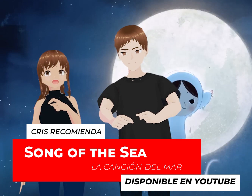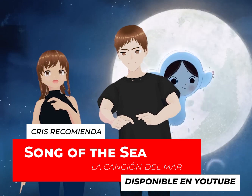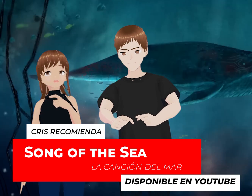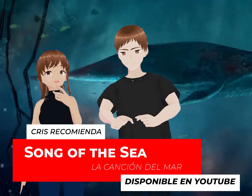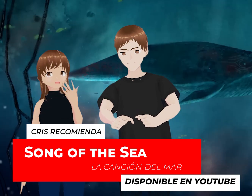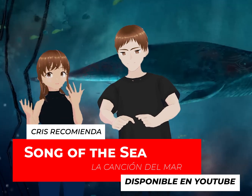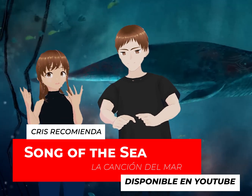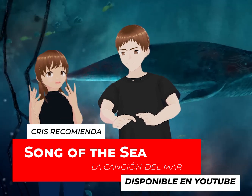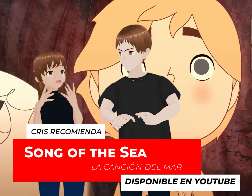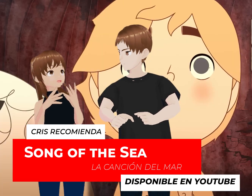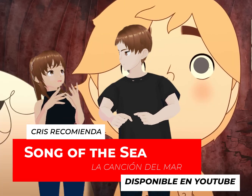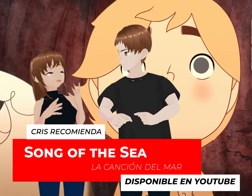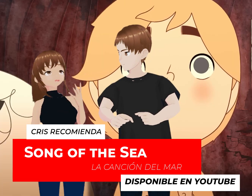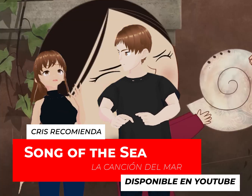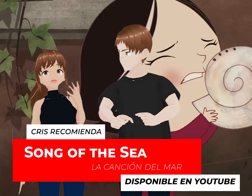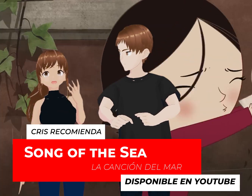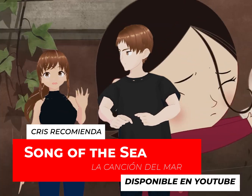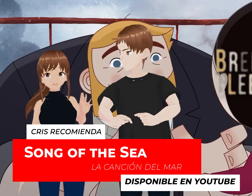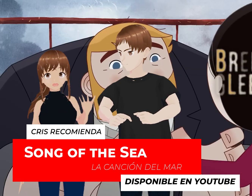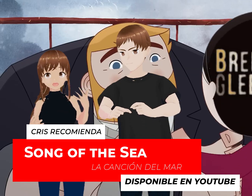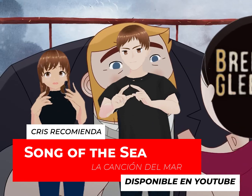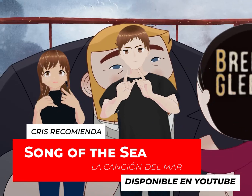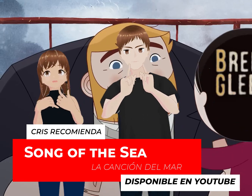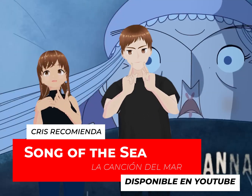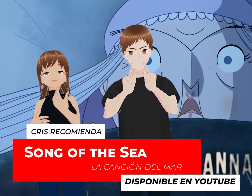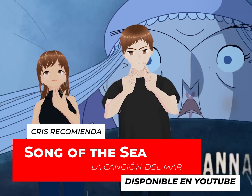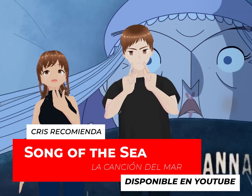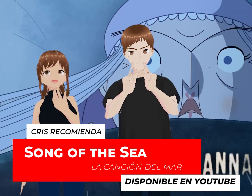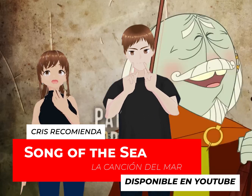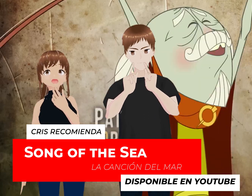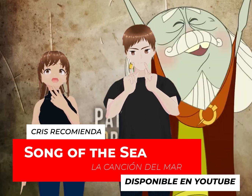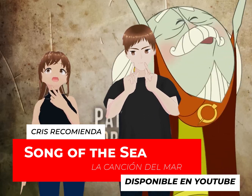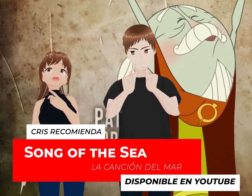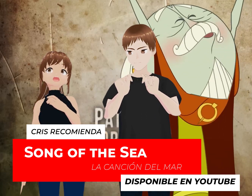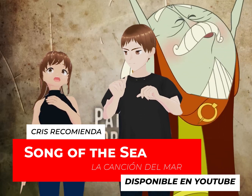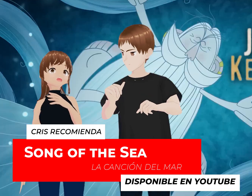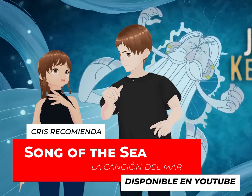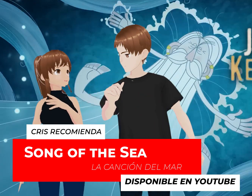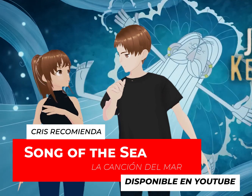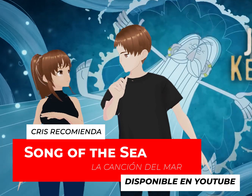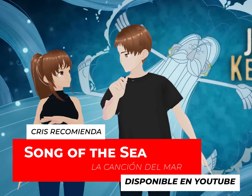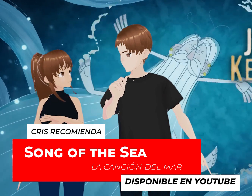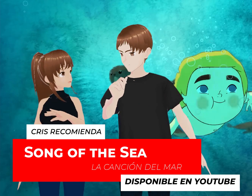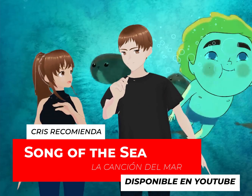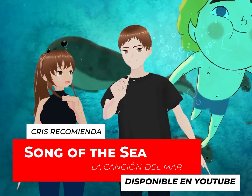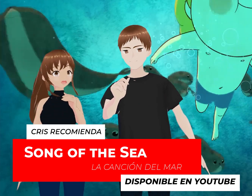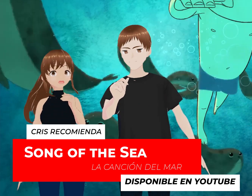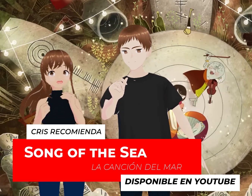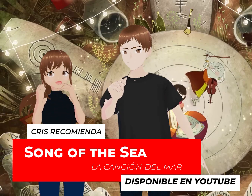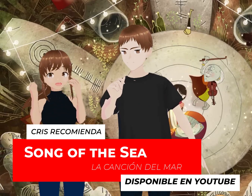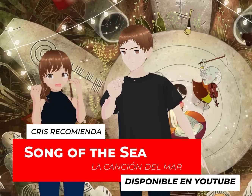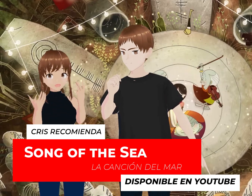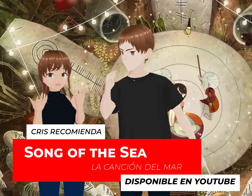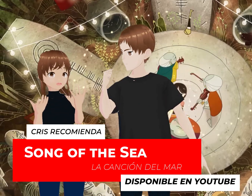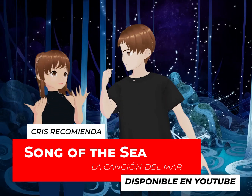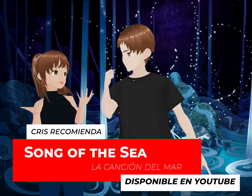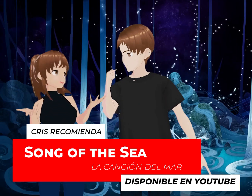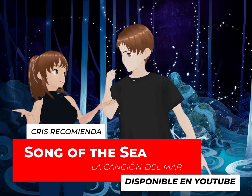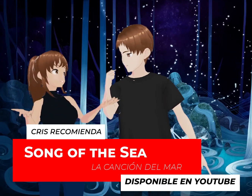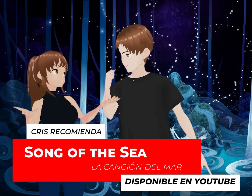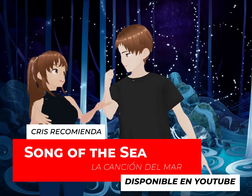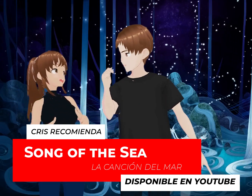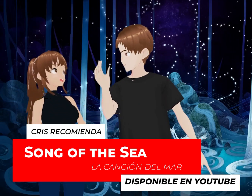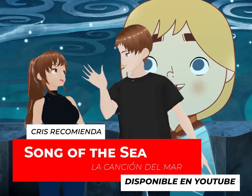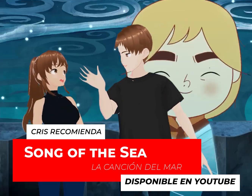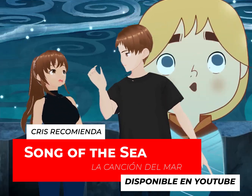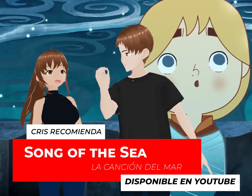de no morir. Porque además es muy chistoso, justo sucede en Halloween y yo la vi esa noche,